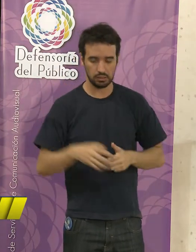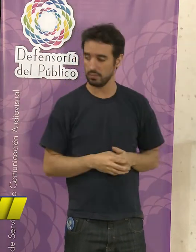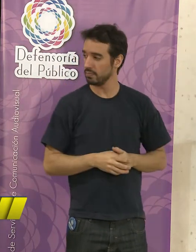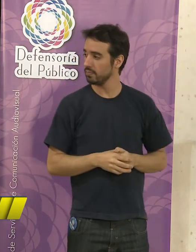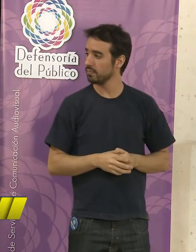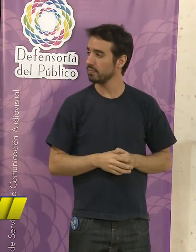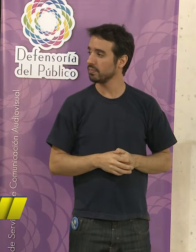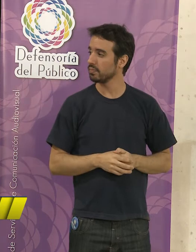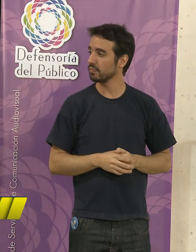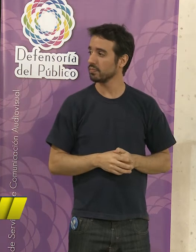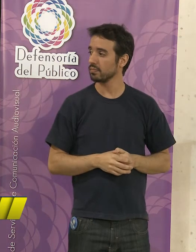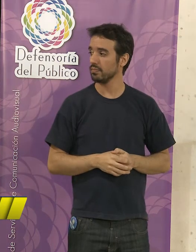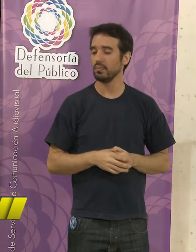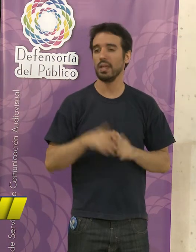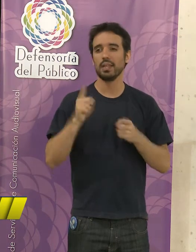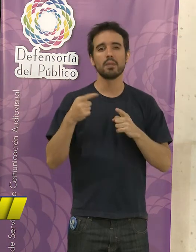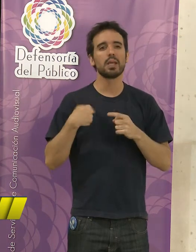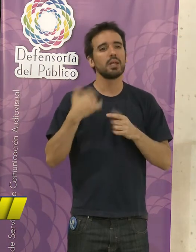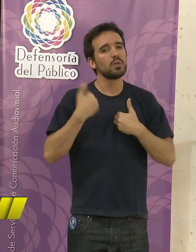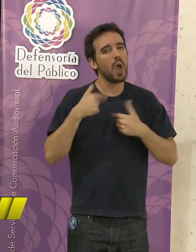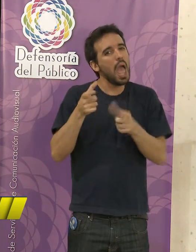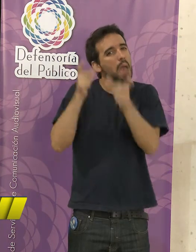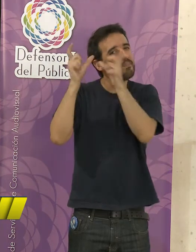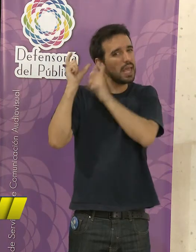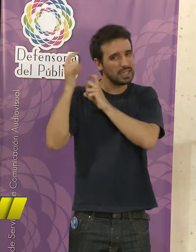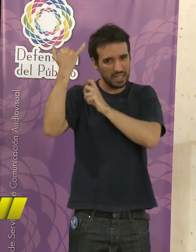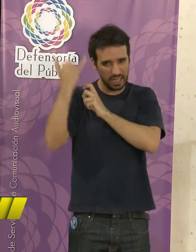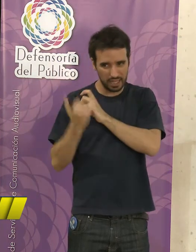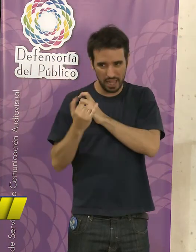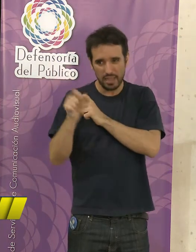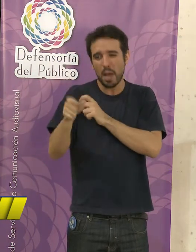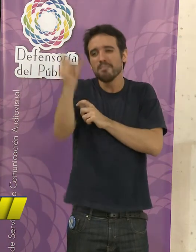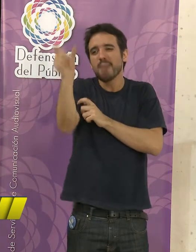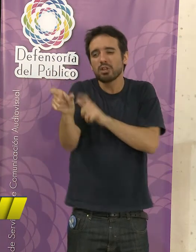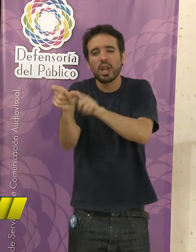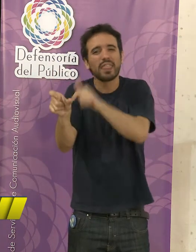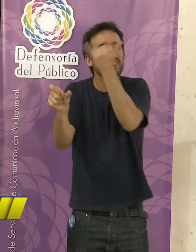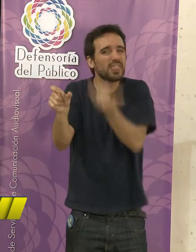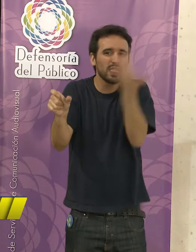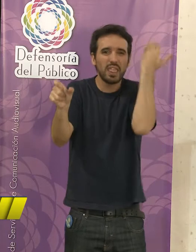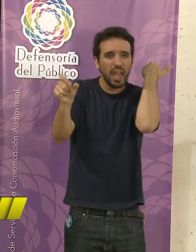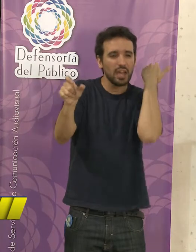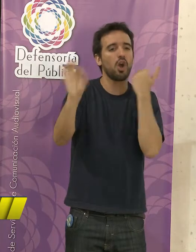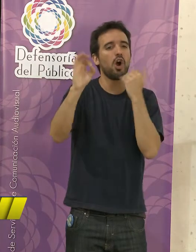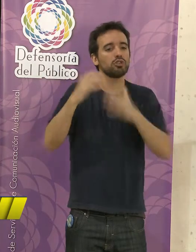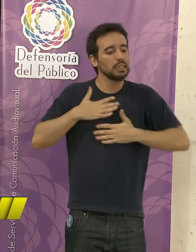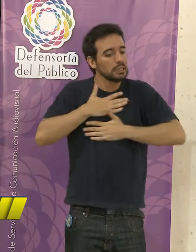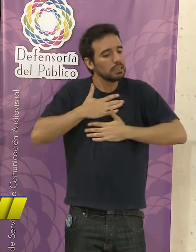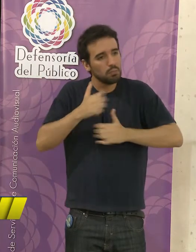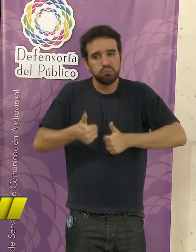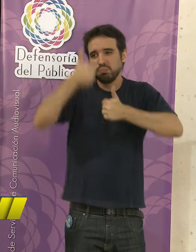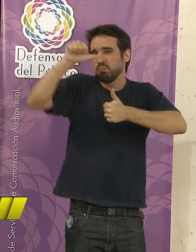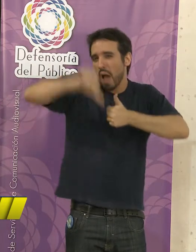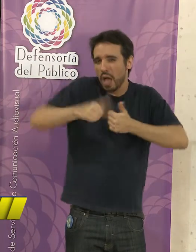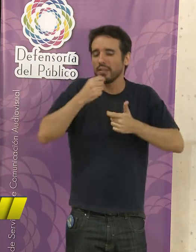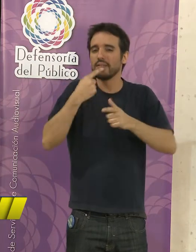Tiene que ver con las experiencias que la persona pasó o con los niveles de autoestima, si